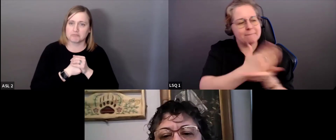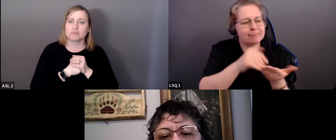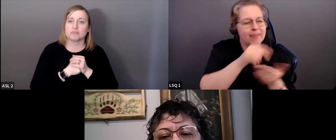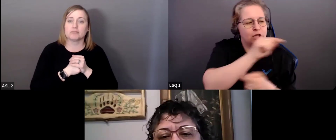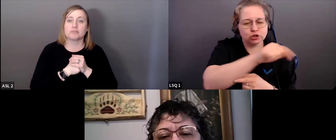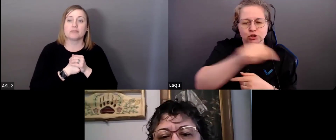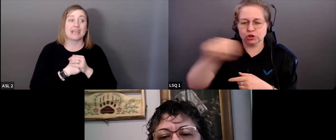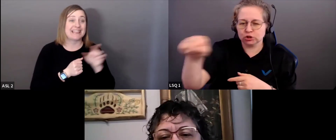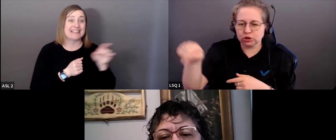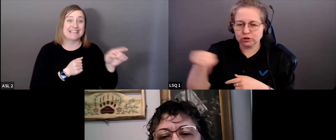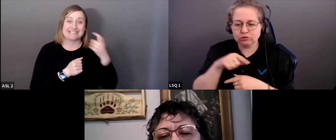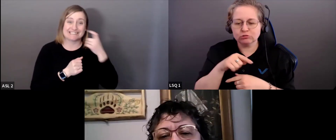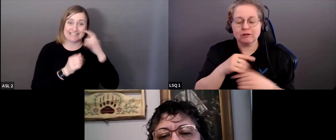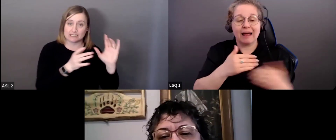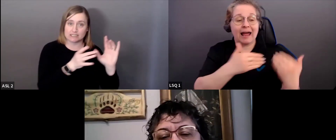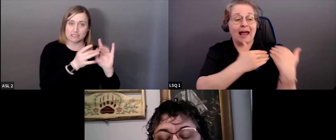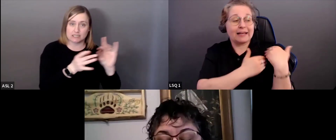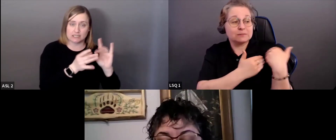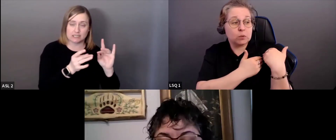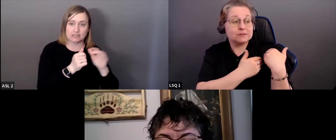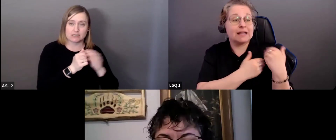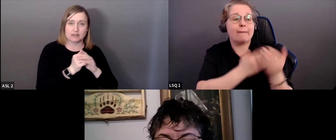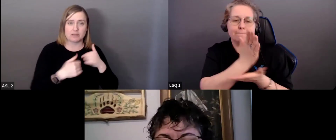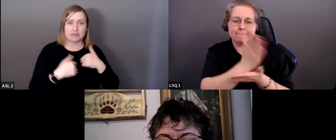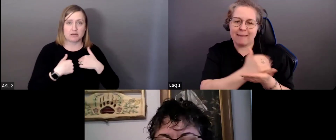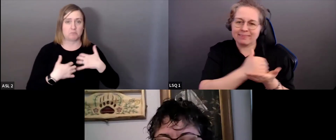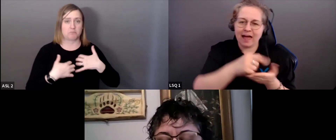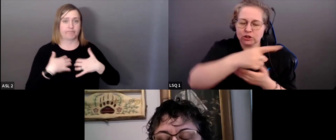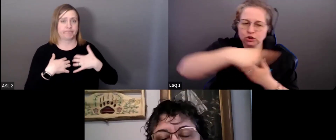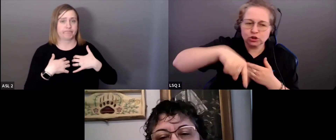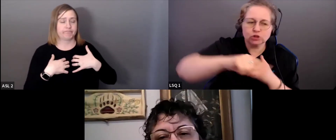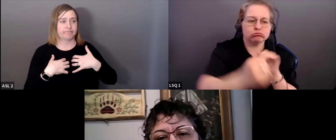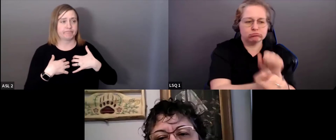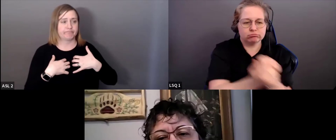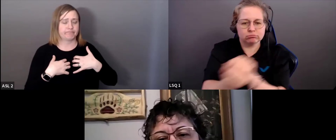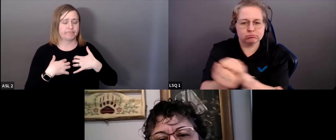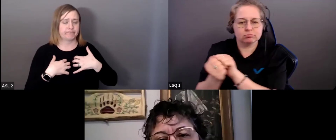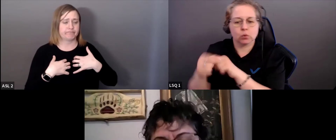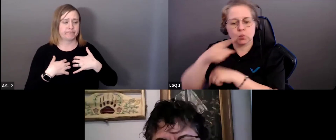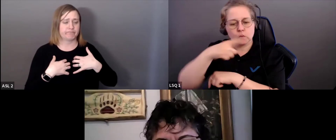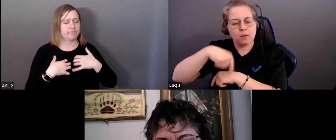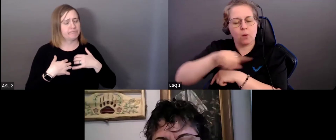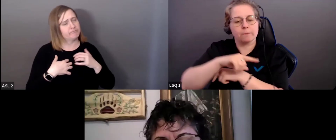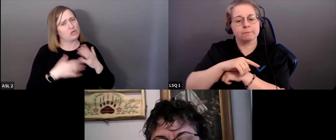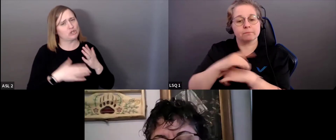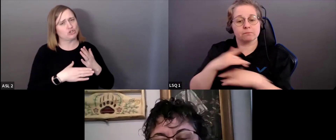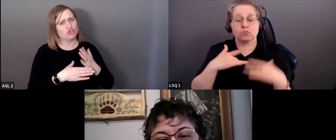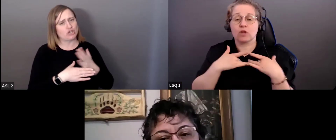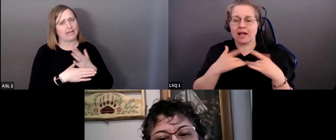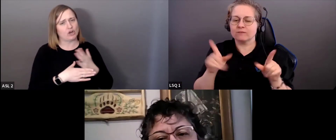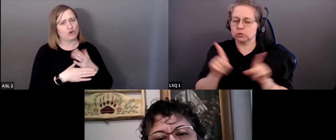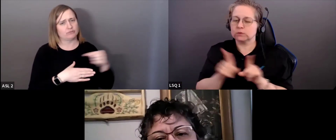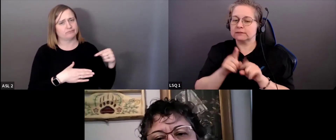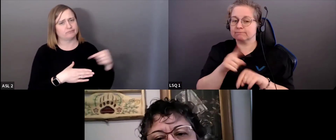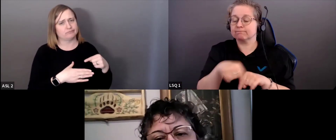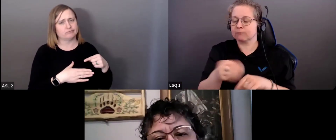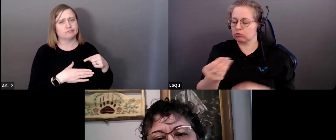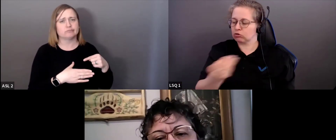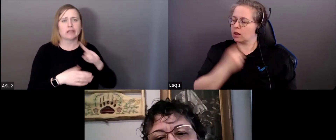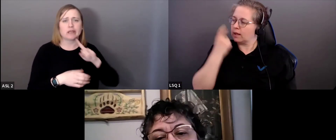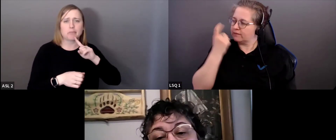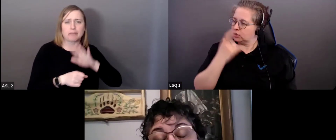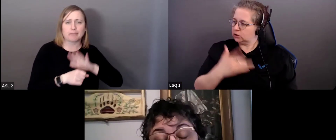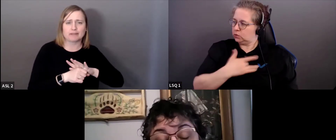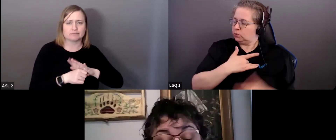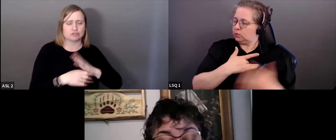une responsabilité des uns envers les autres. Et je vous avoue que ça m'a fait réfléchir. Comment ça?